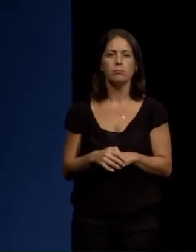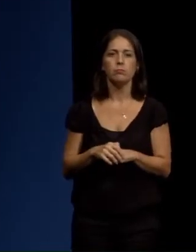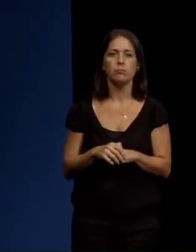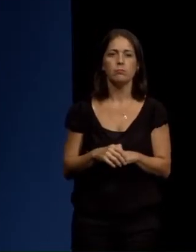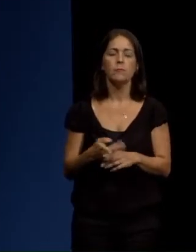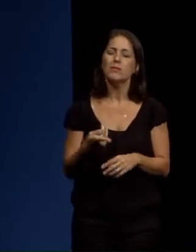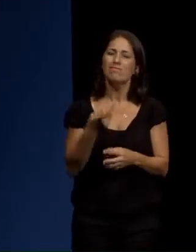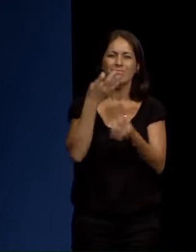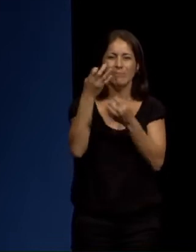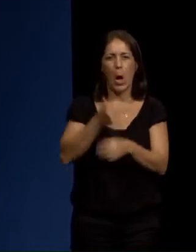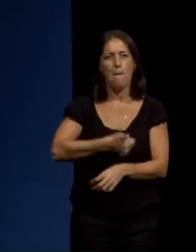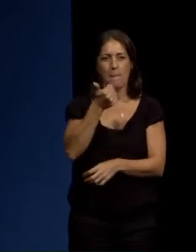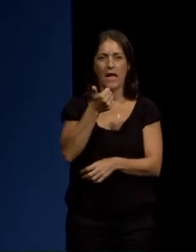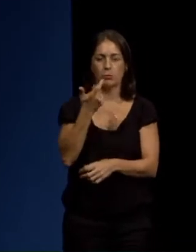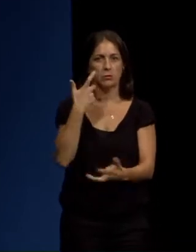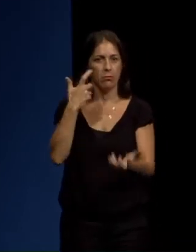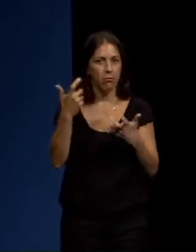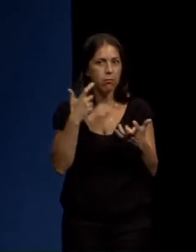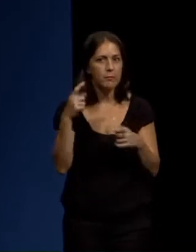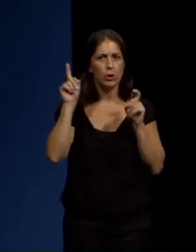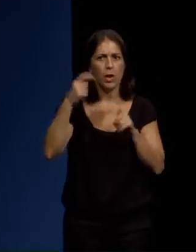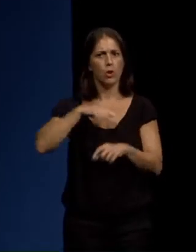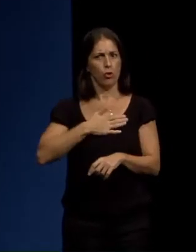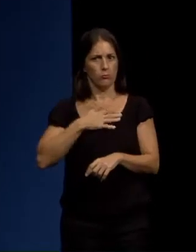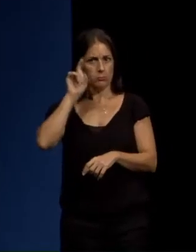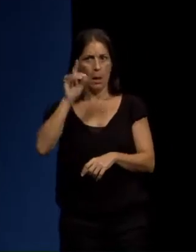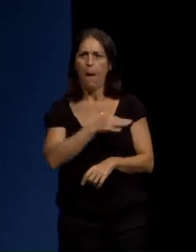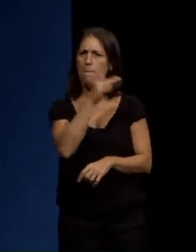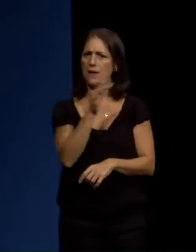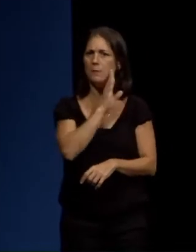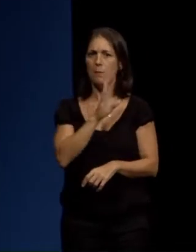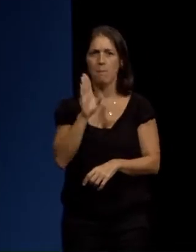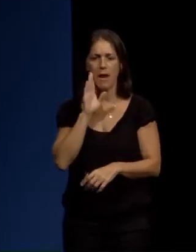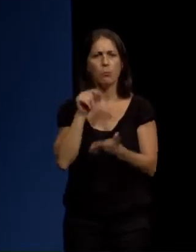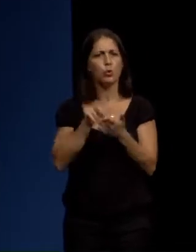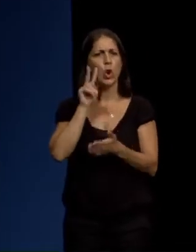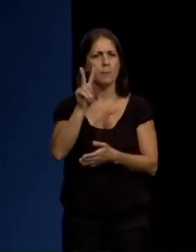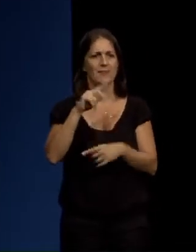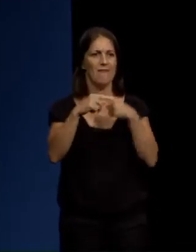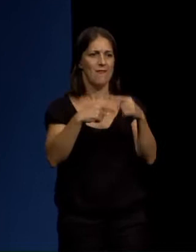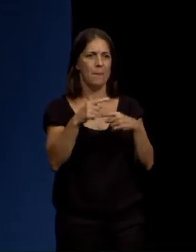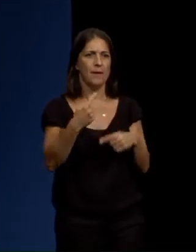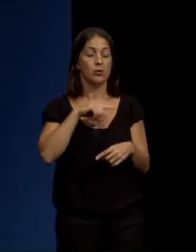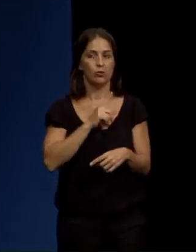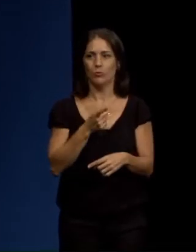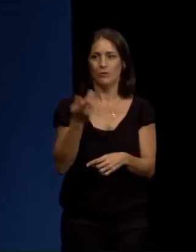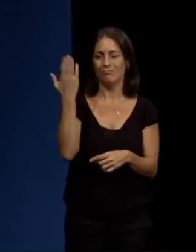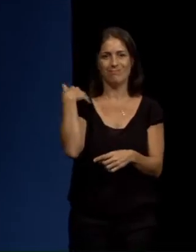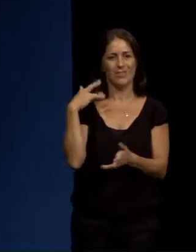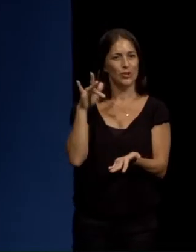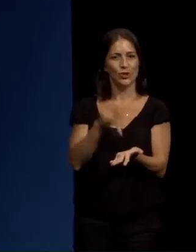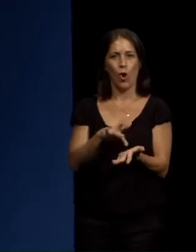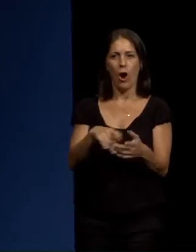en concreto das ensinanzas artísticas e como docente, pero tamén como nai, dende o punto de vista das familias, vivín de primeira man